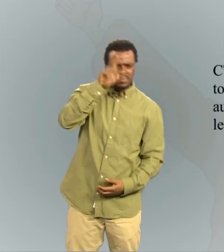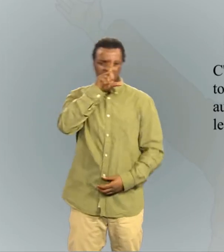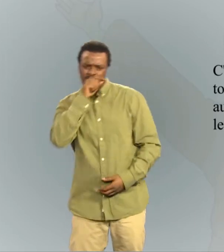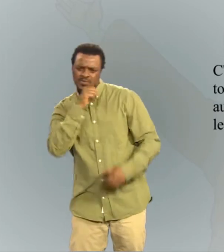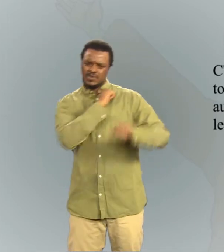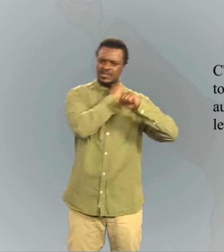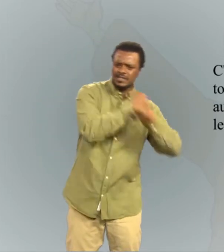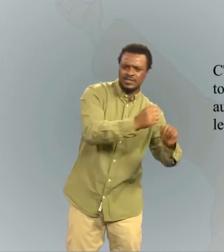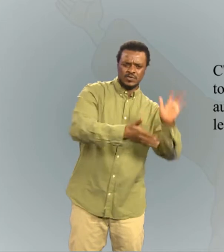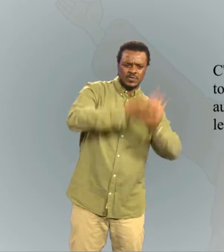domestiques ou sauvages.